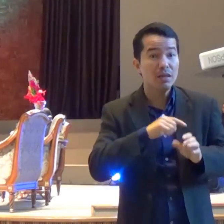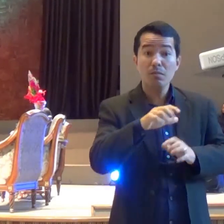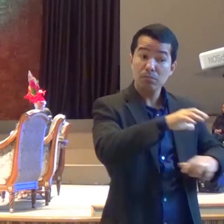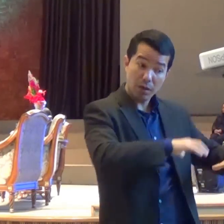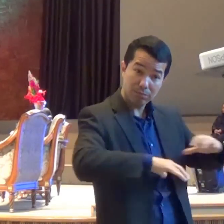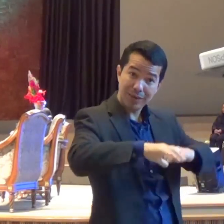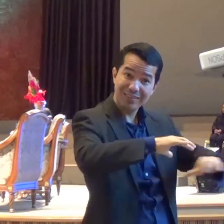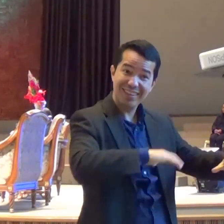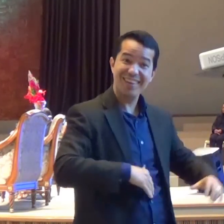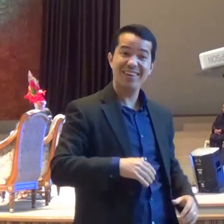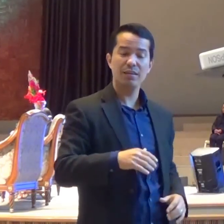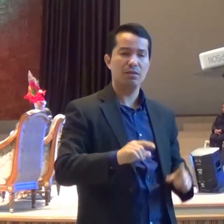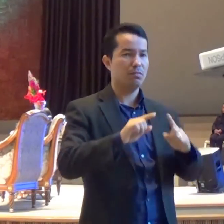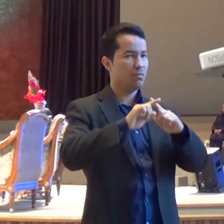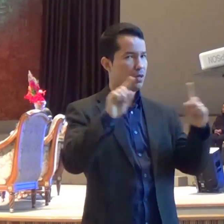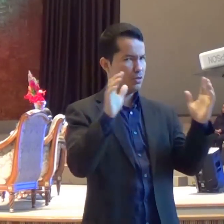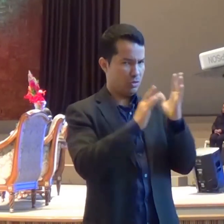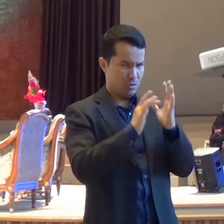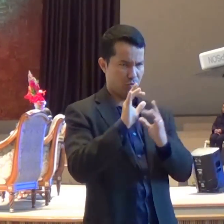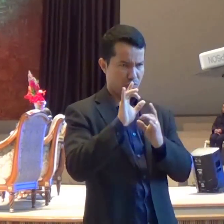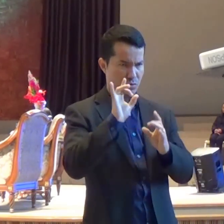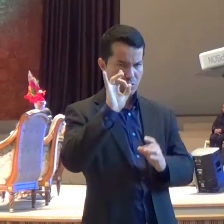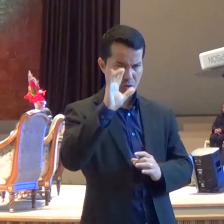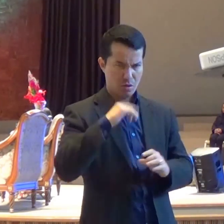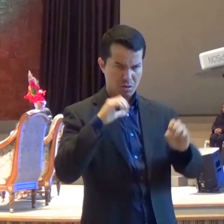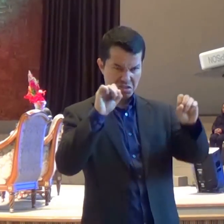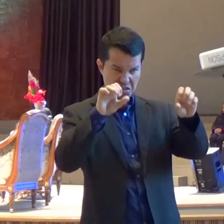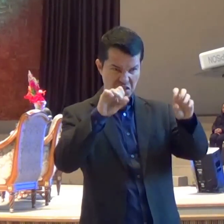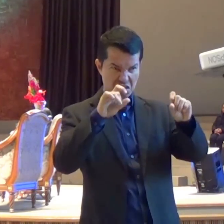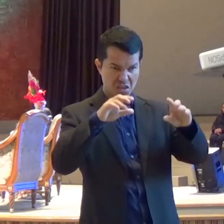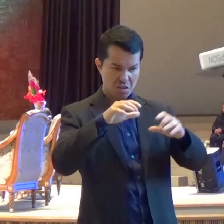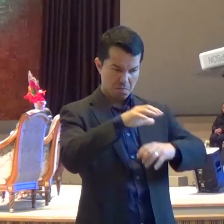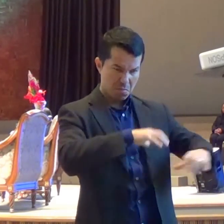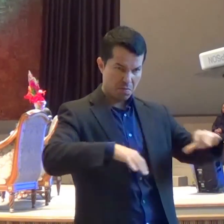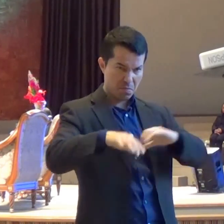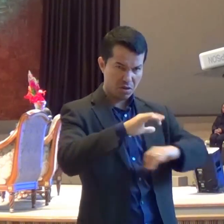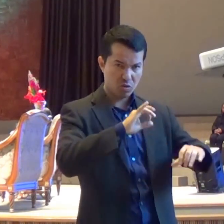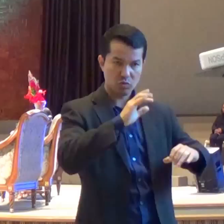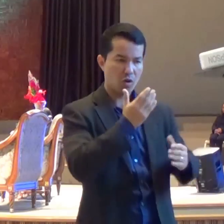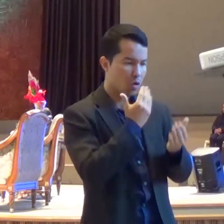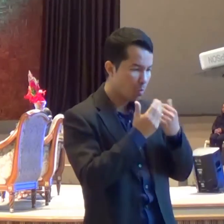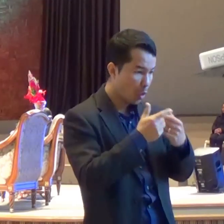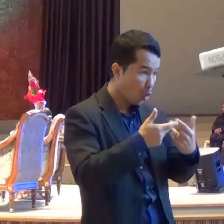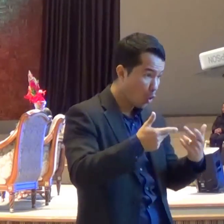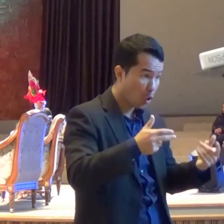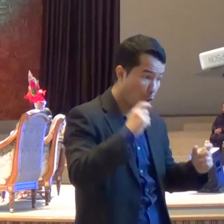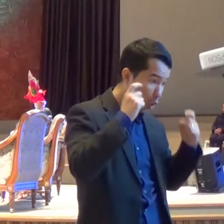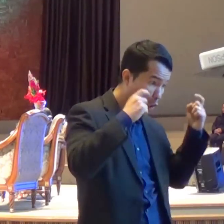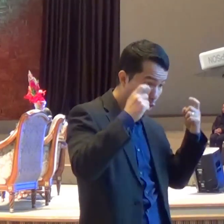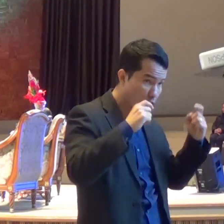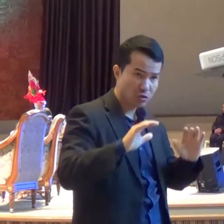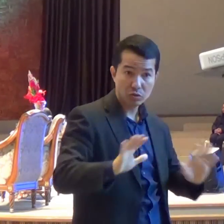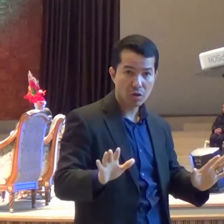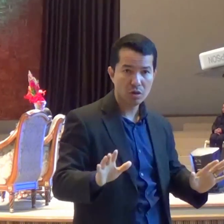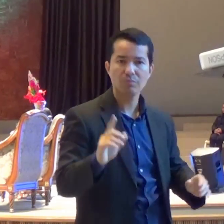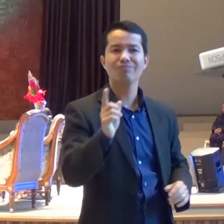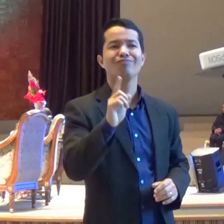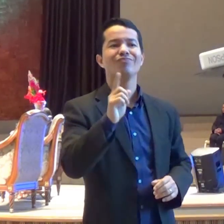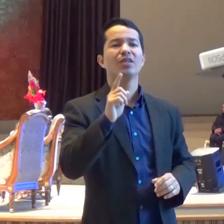preparação externa Que envolve esse momento Há algum tipo de preparo especial Que a gente